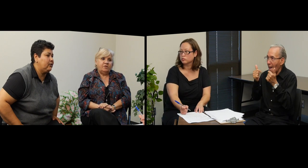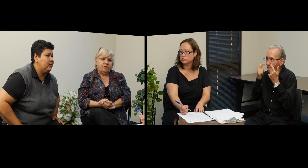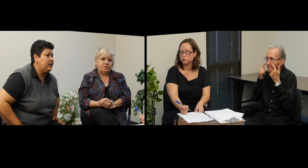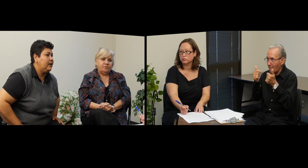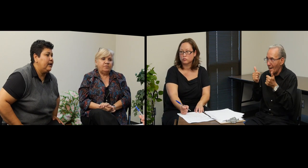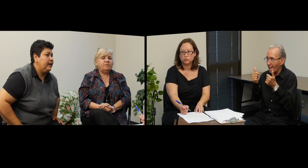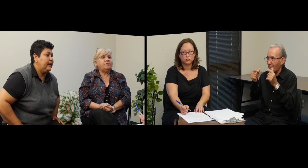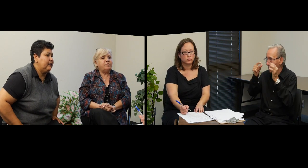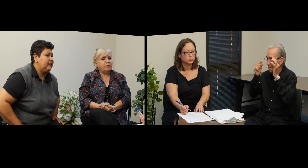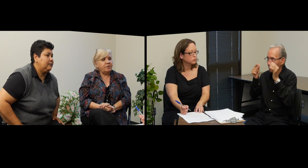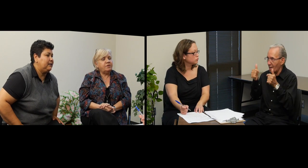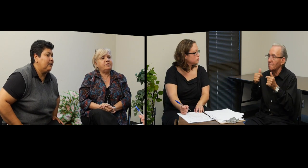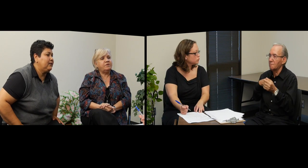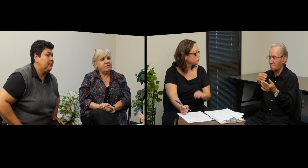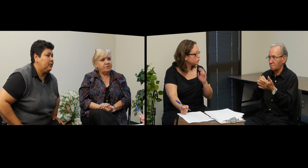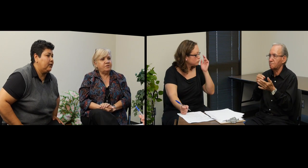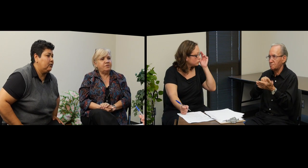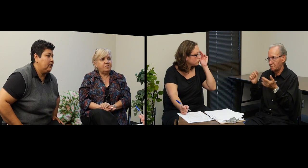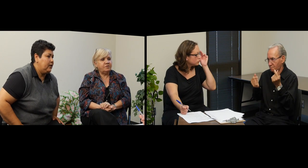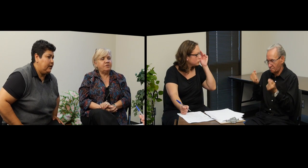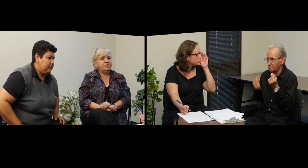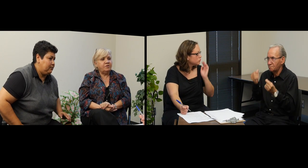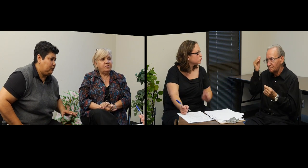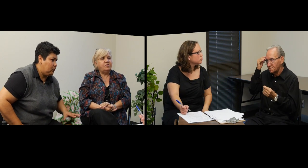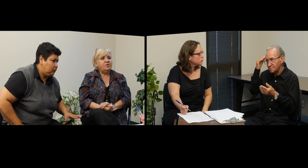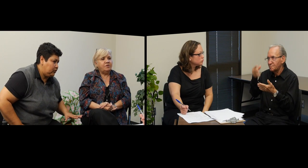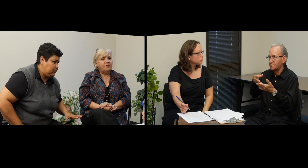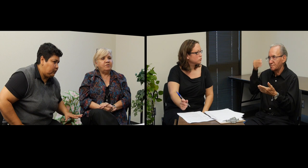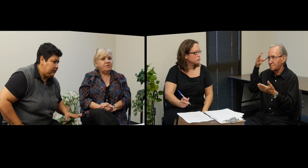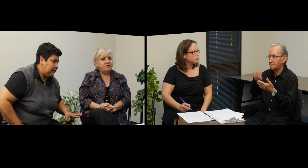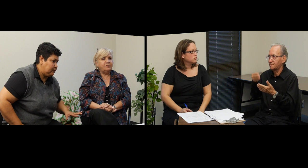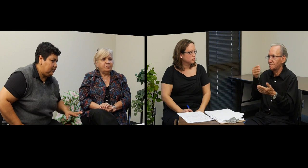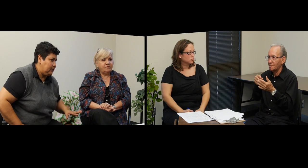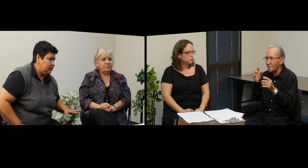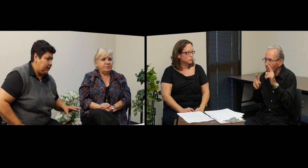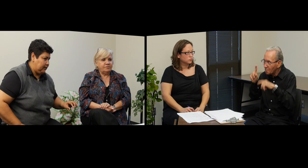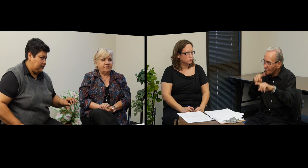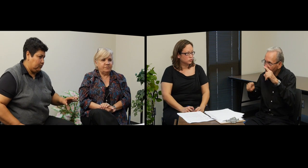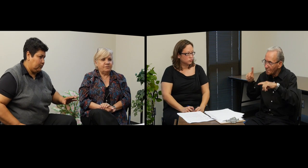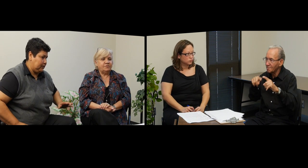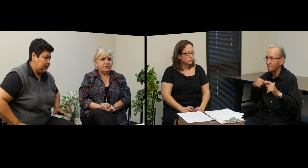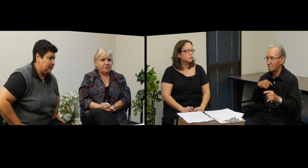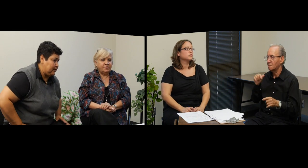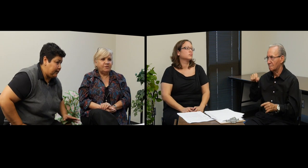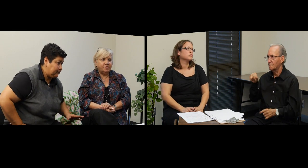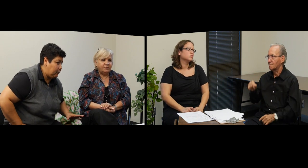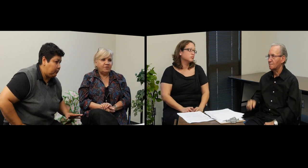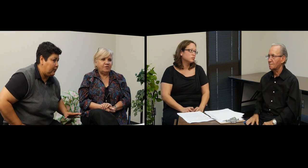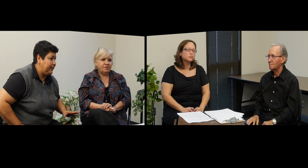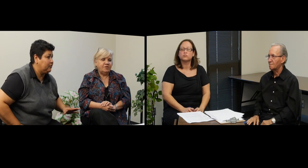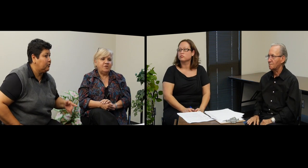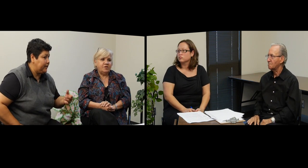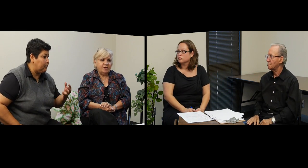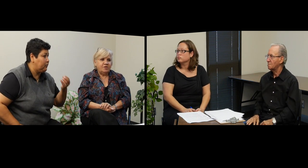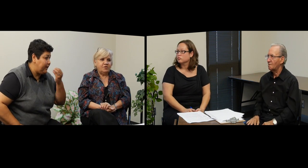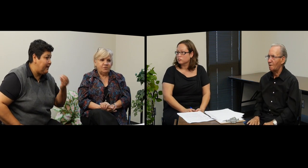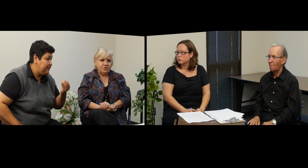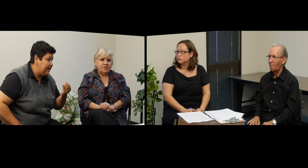no. Este, especialmente porque, este, mis ojos, este, ahorita, este, necesito, este, este, operación y ya cuando vea bien,